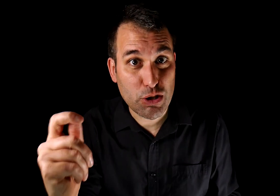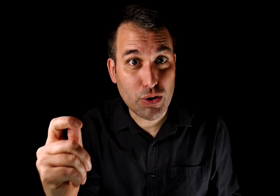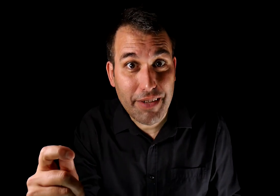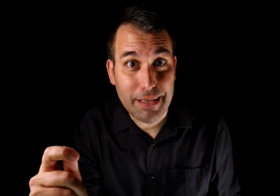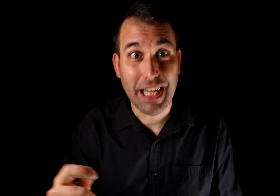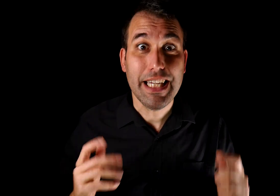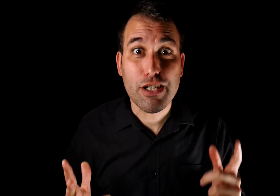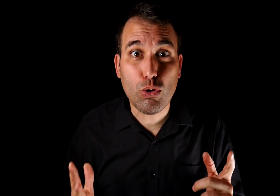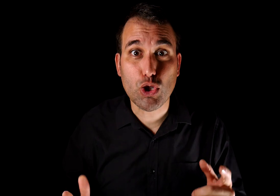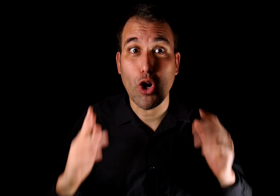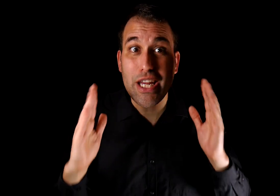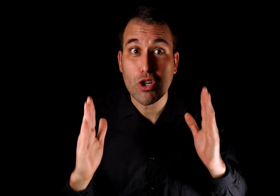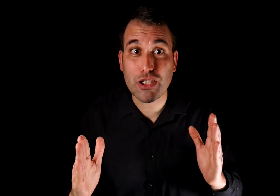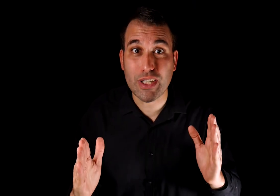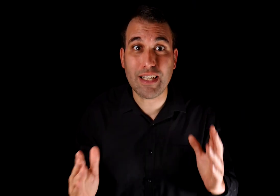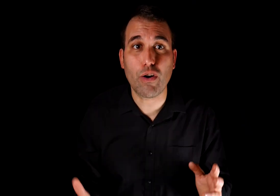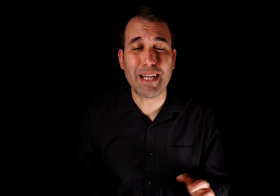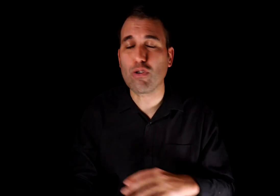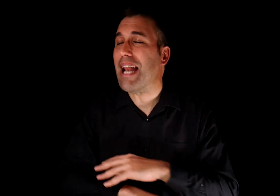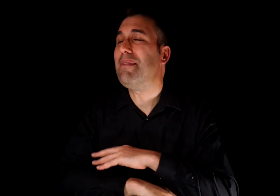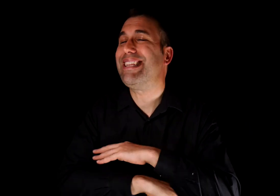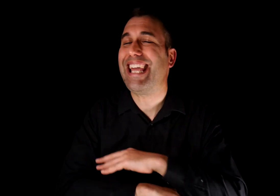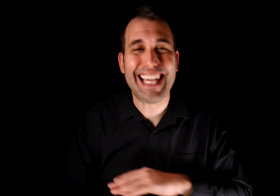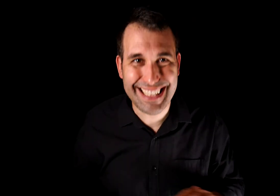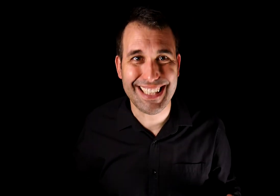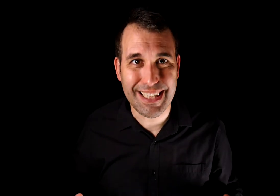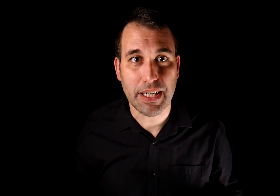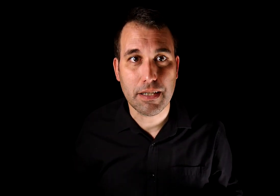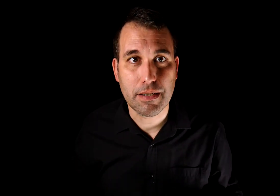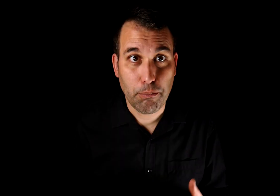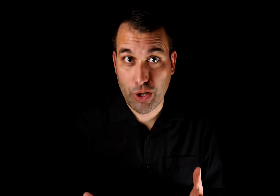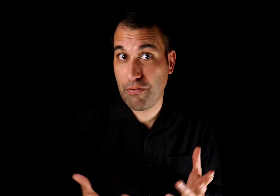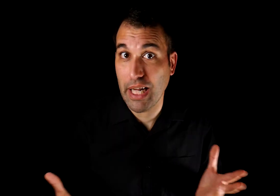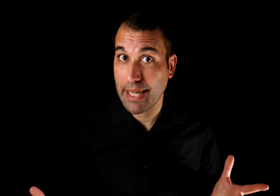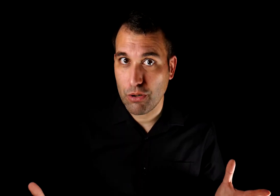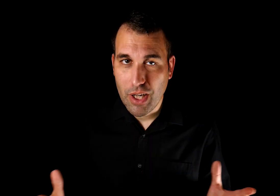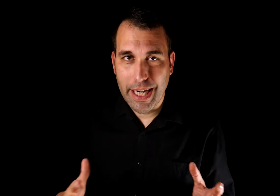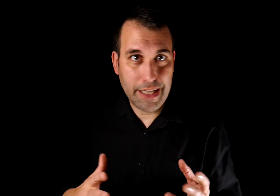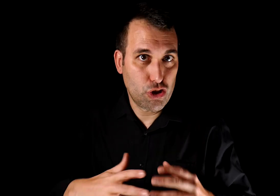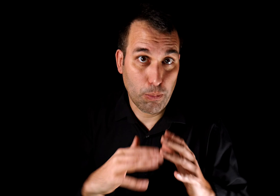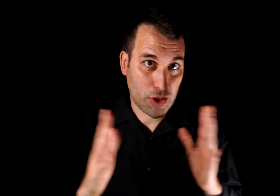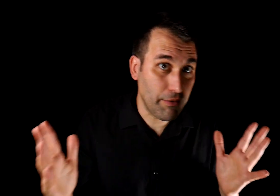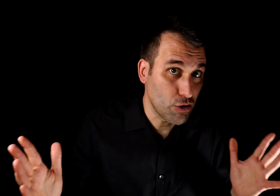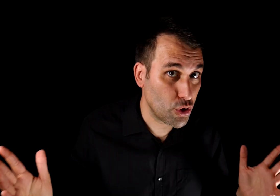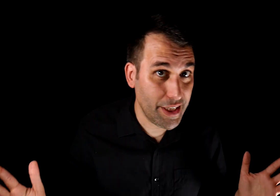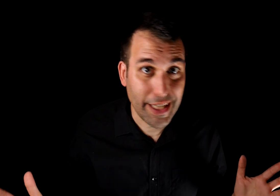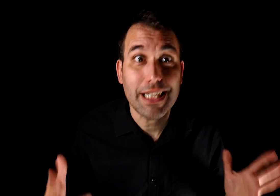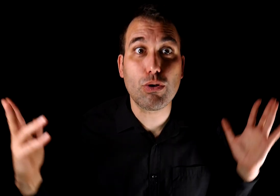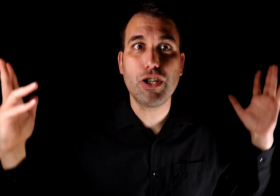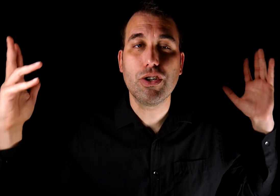presunta víctima, incluso en ocasiones de forma totalmente excesiva. Porque al fin y al cabo, la insoportable injusticia de la situación